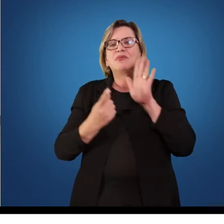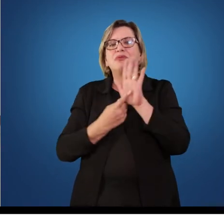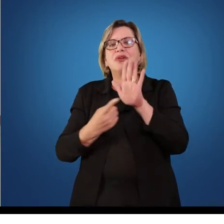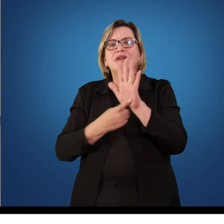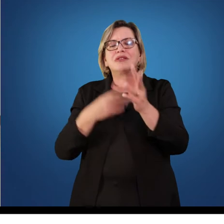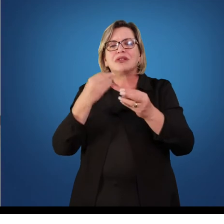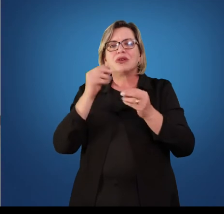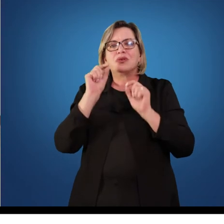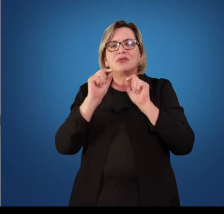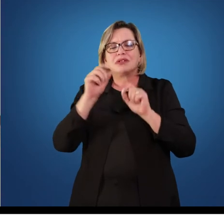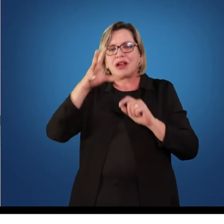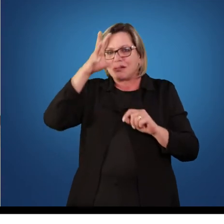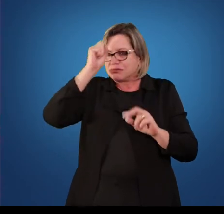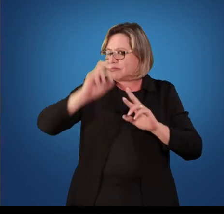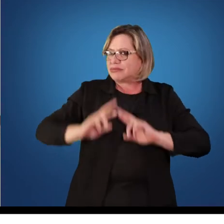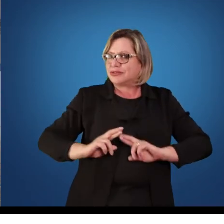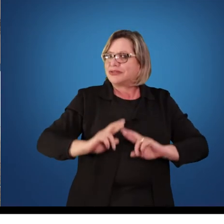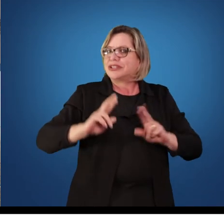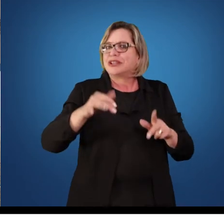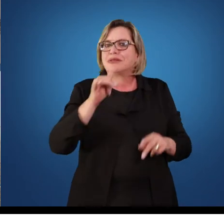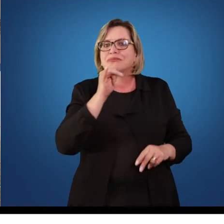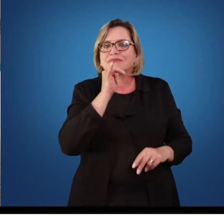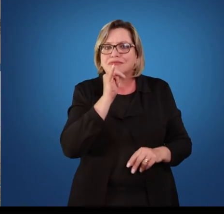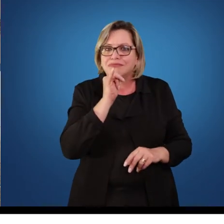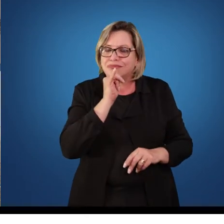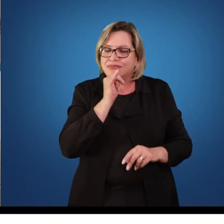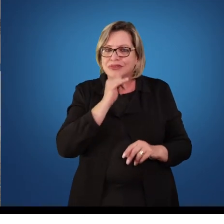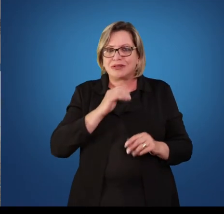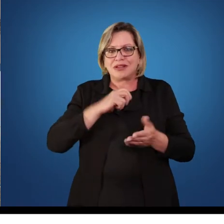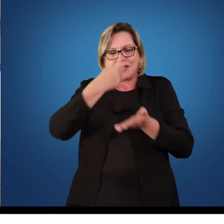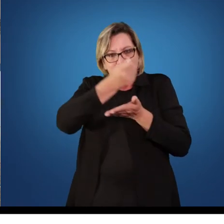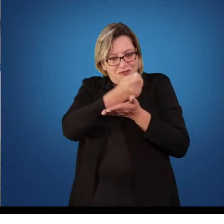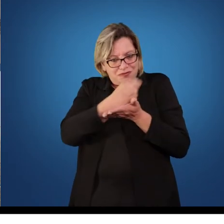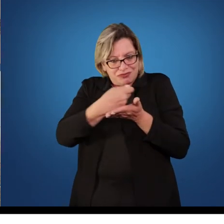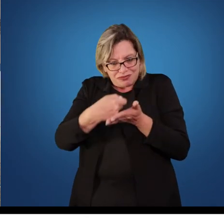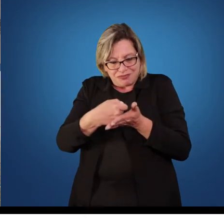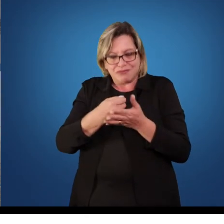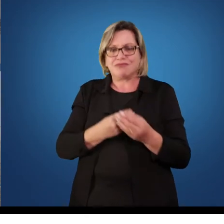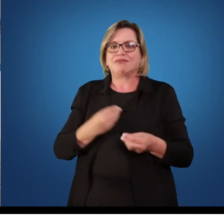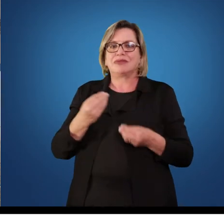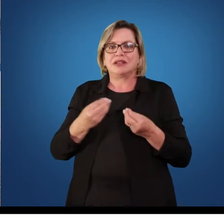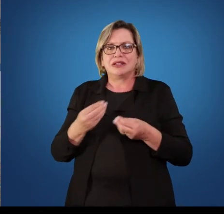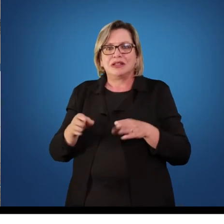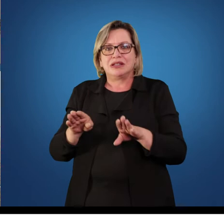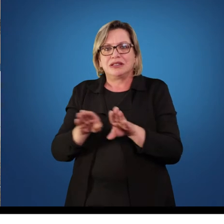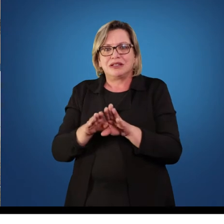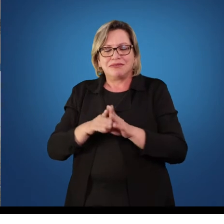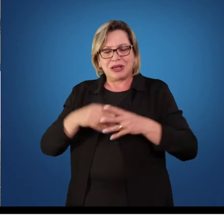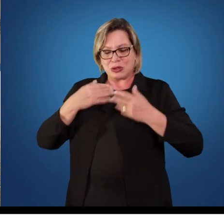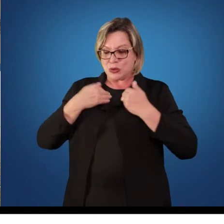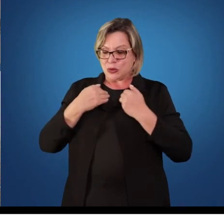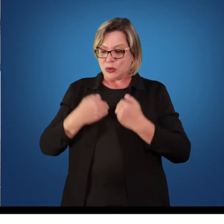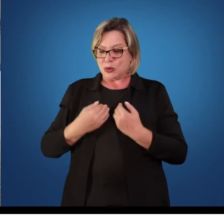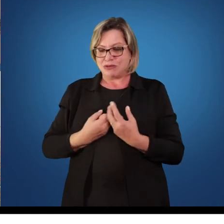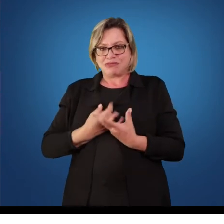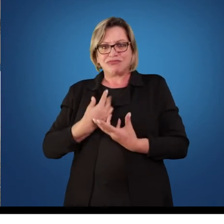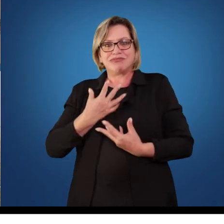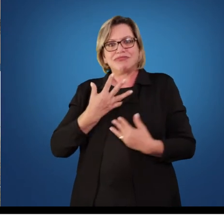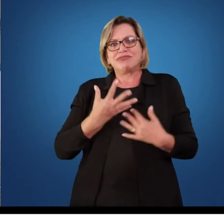formas. Por exemplo, por meio da escrita, da expressão corporal ou por meio